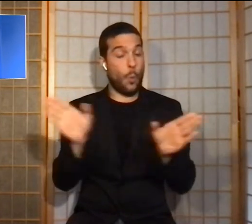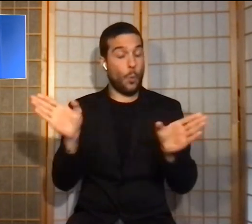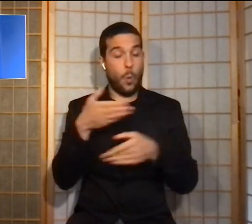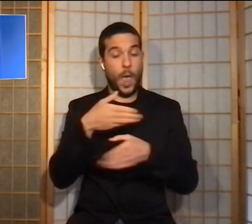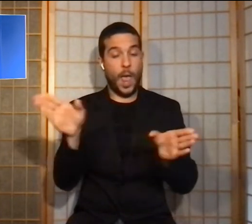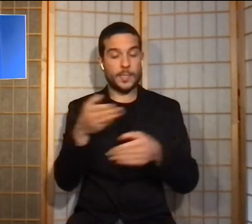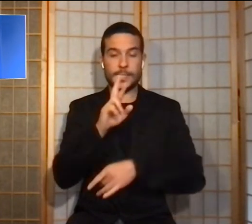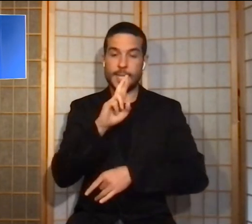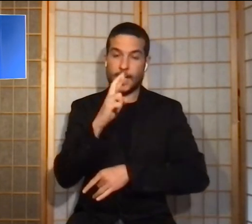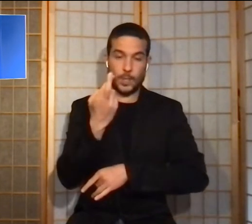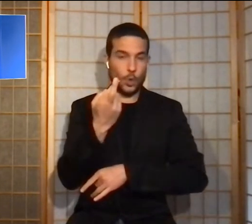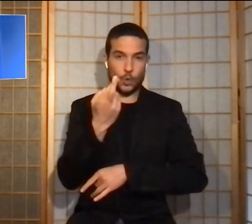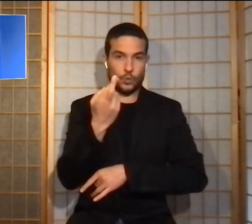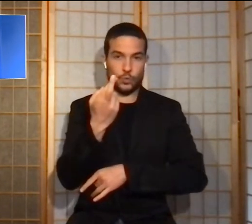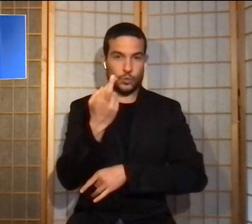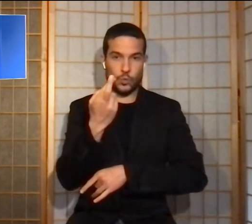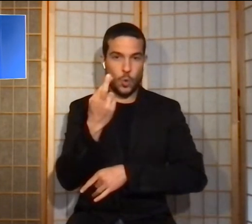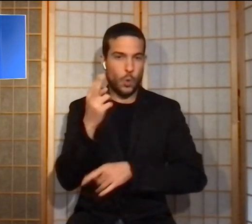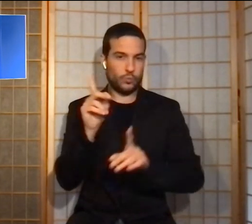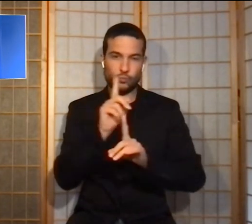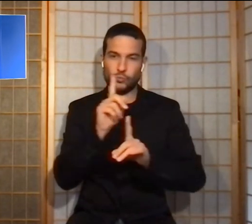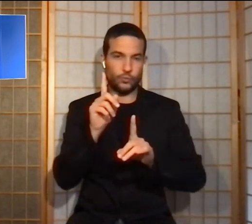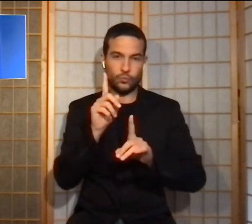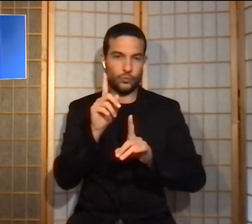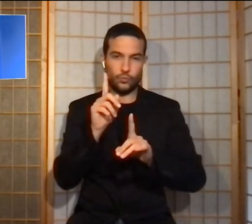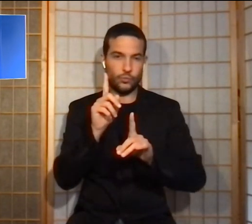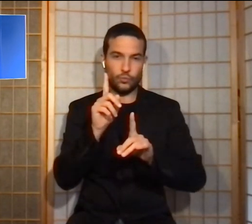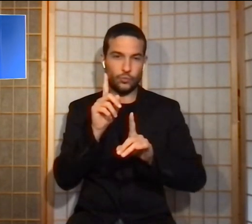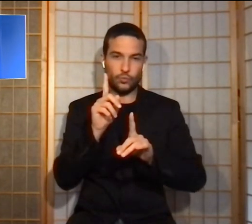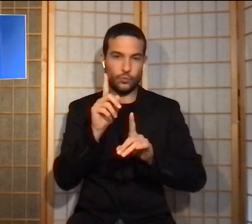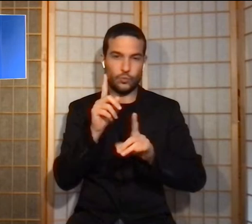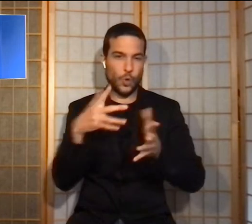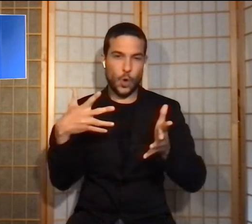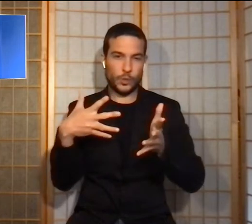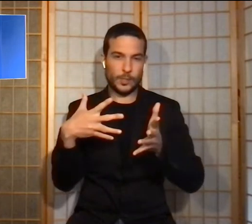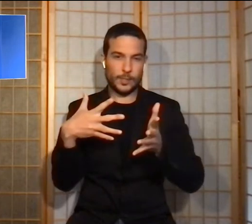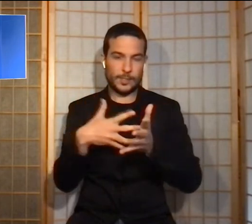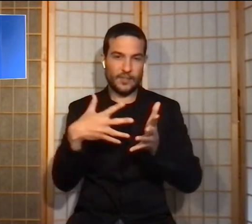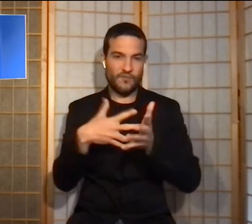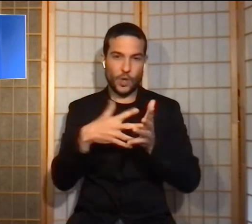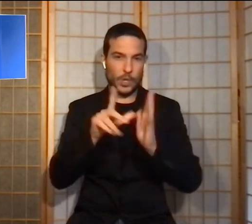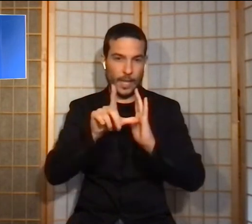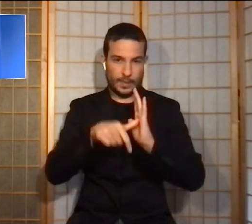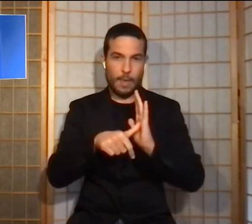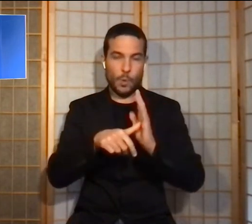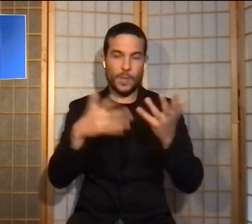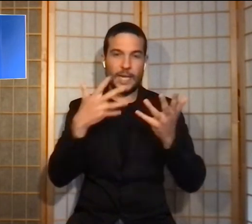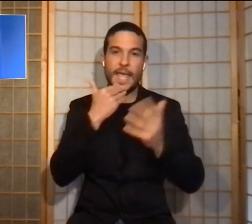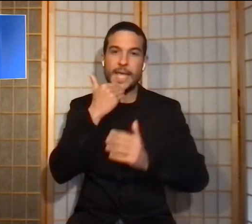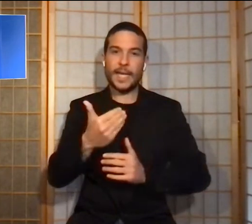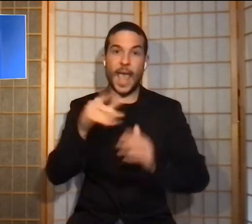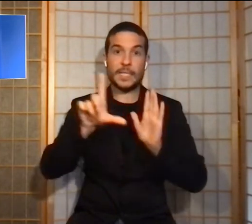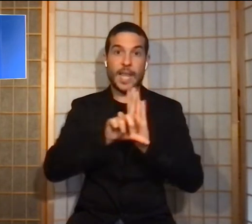inficerà la tempistica, perché grazie alle norme introdotte dal Governo sui contenziosi